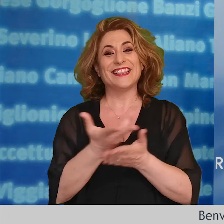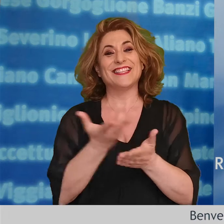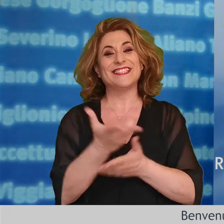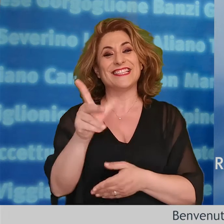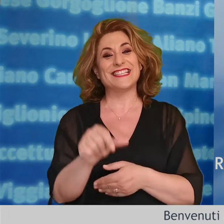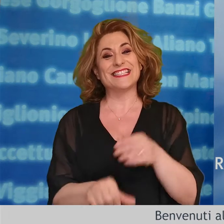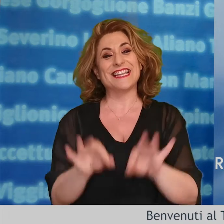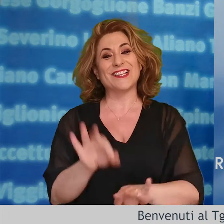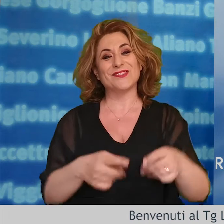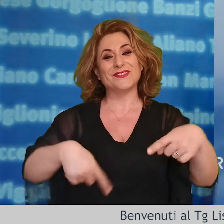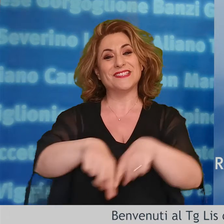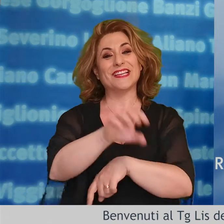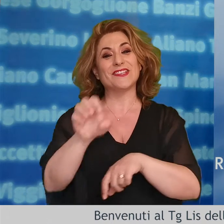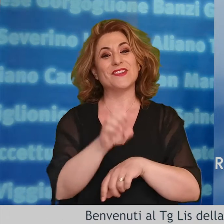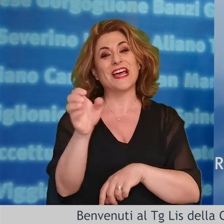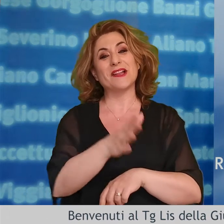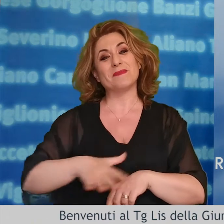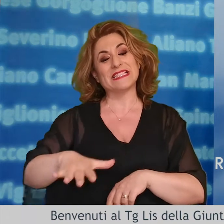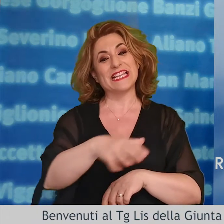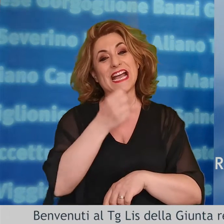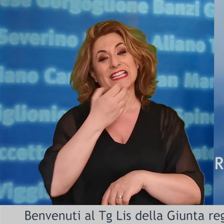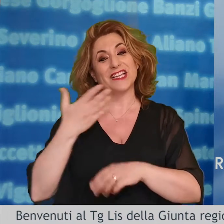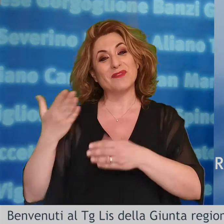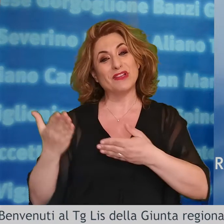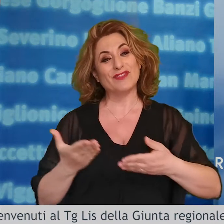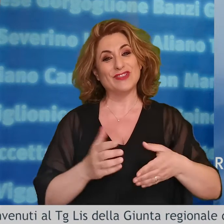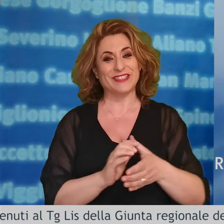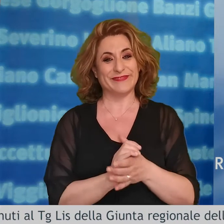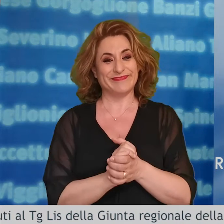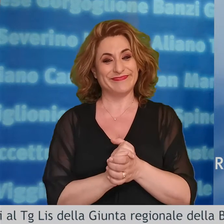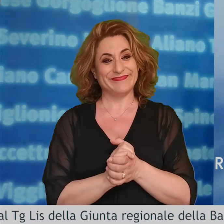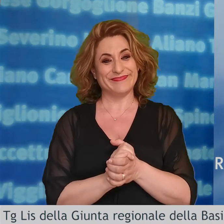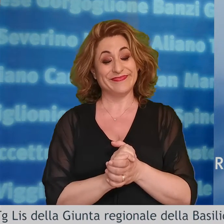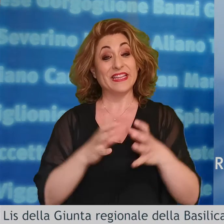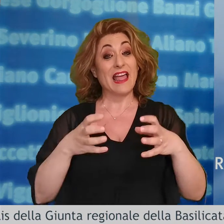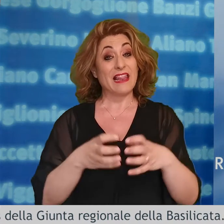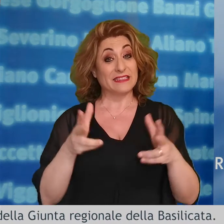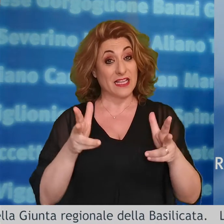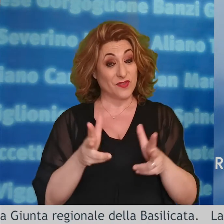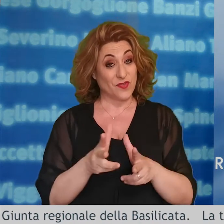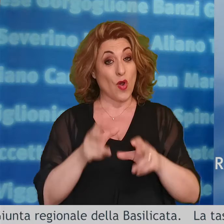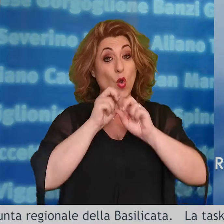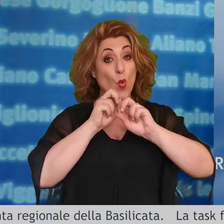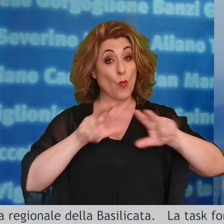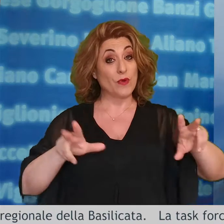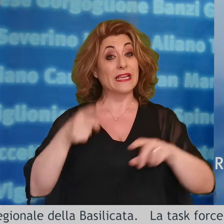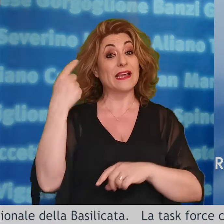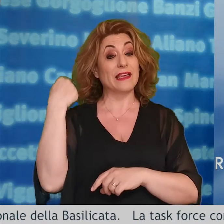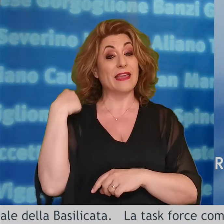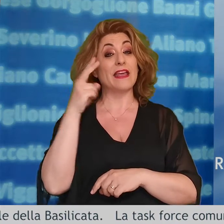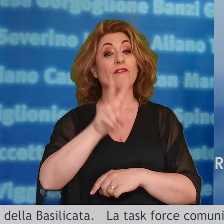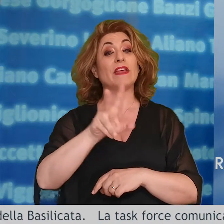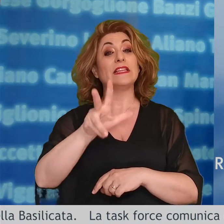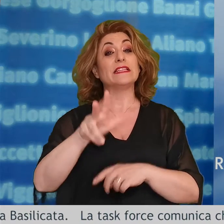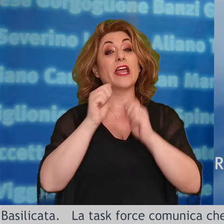Benvenuti al TG LIS della Giunta regionale della Basilicata. La Task Force comunica che